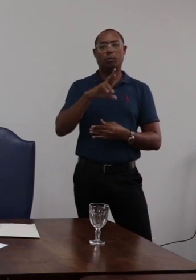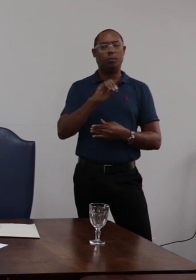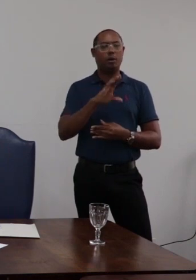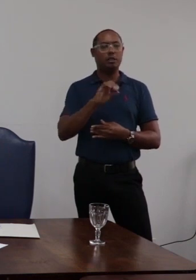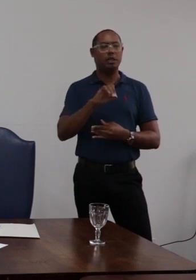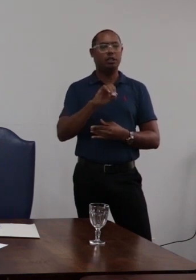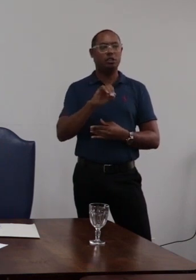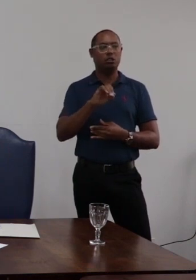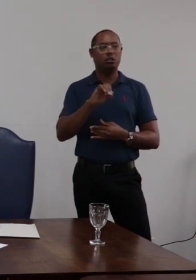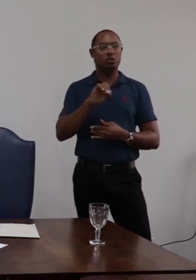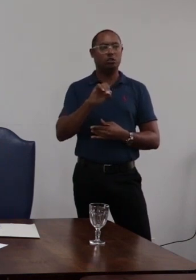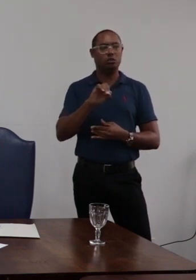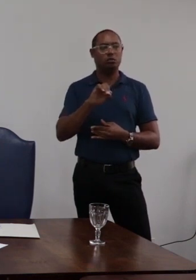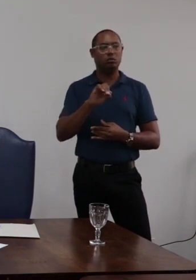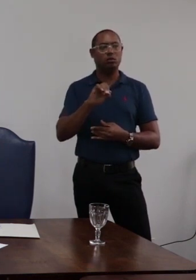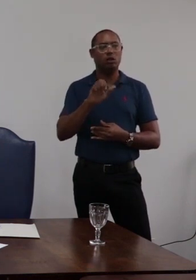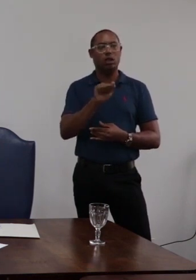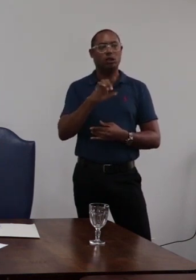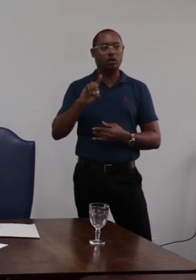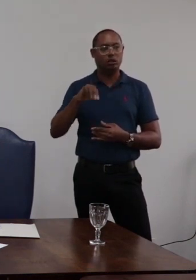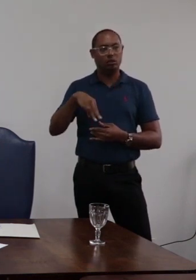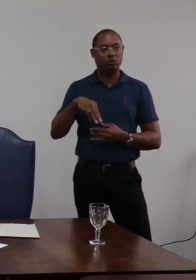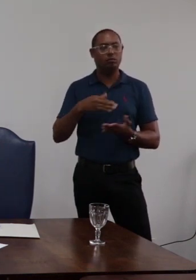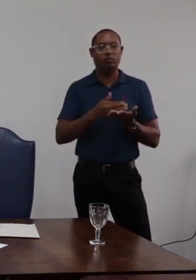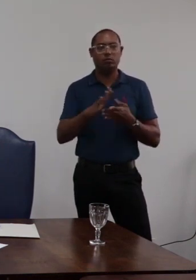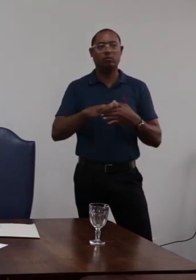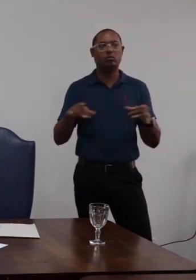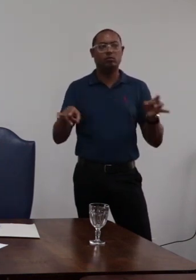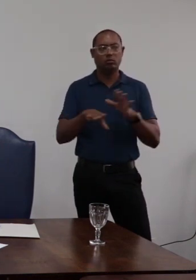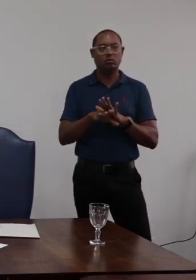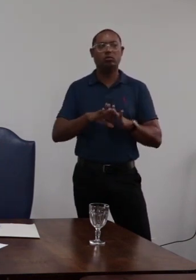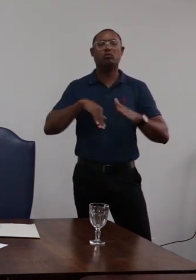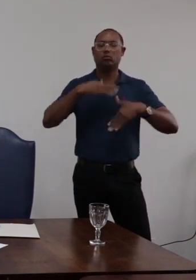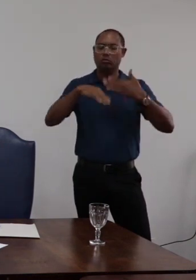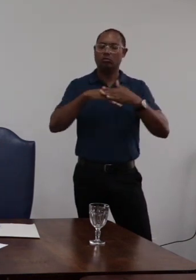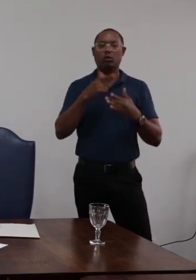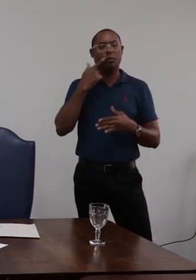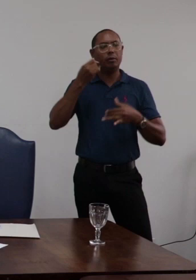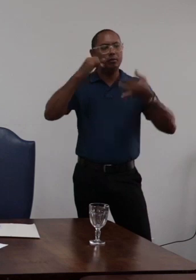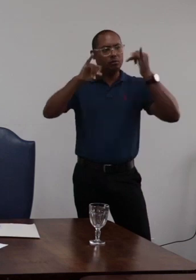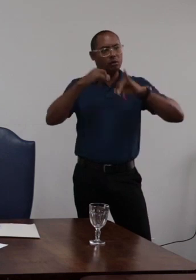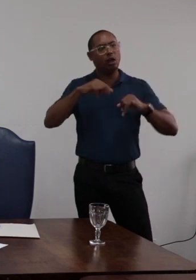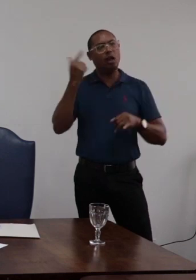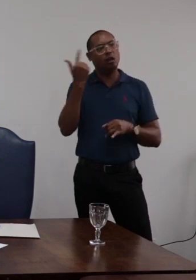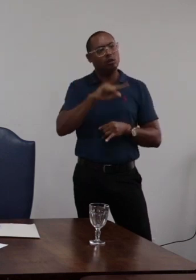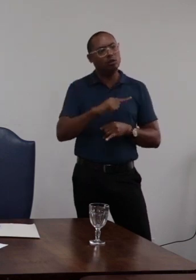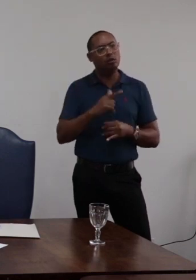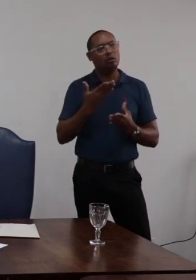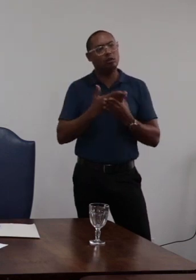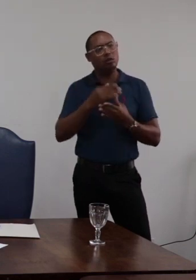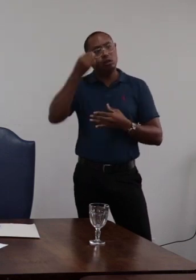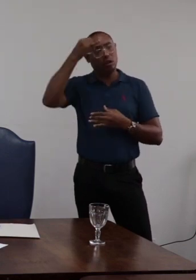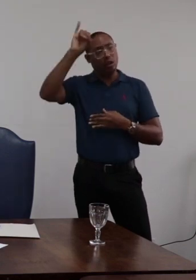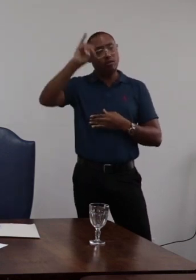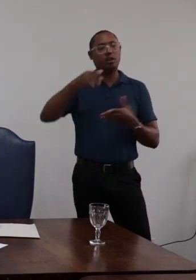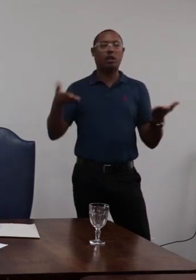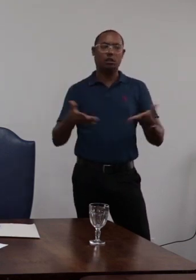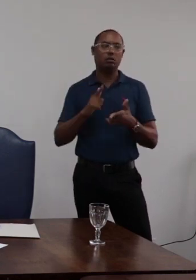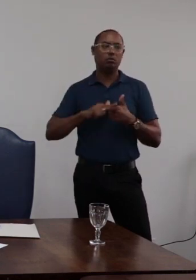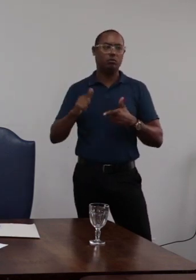houveram falhas em níveis hierárquicos diferentes que se corrigidas no momento adequado talvez pudesse ter evitado a situação atual